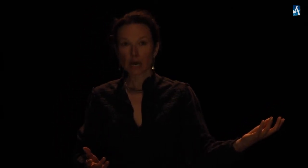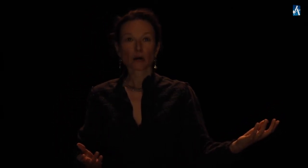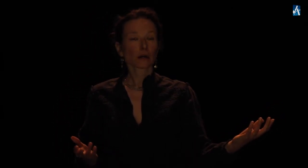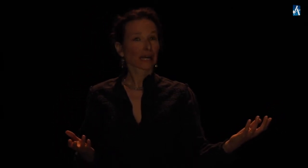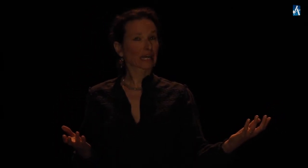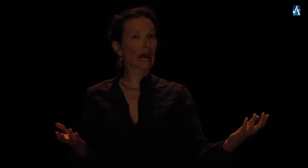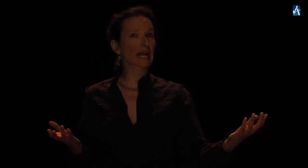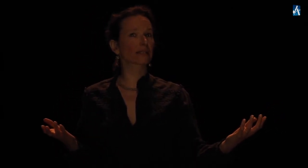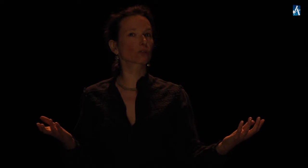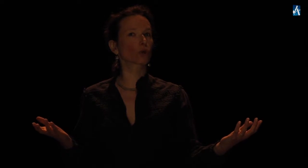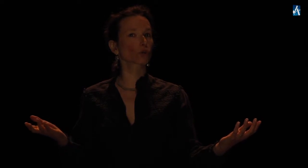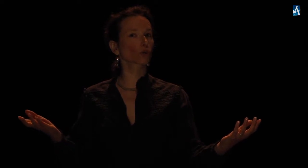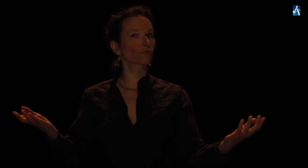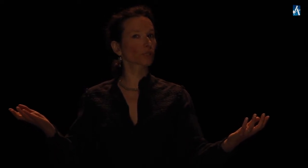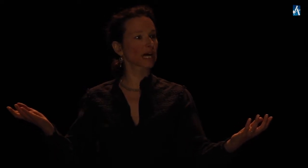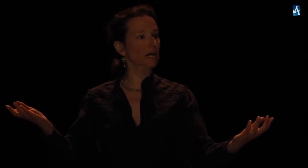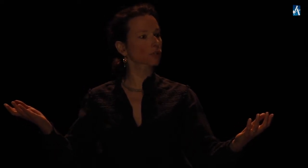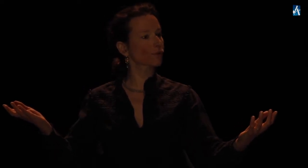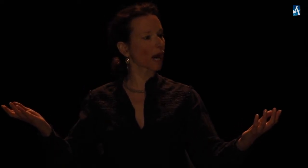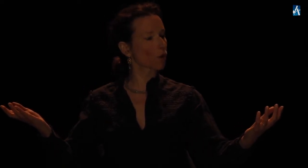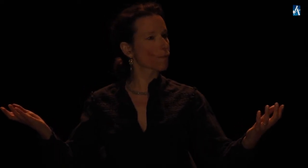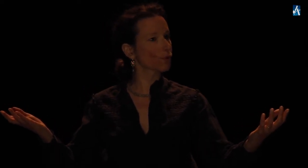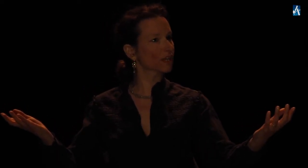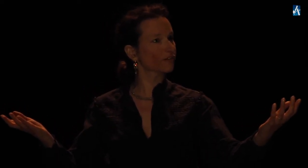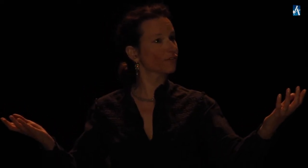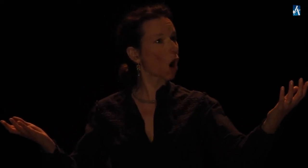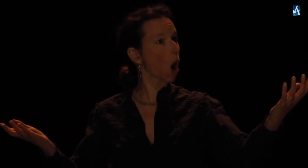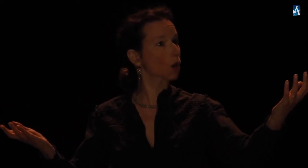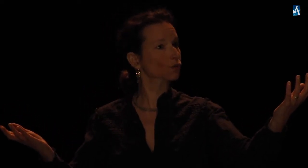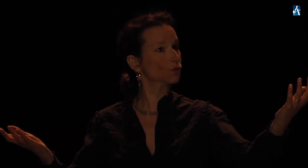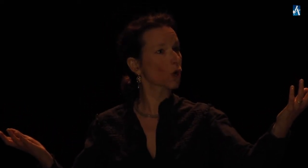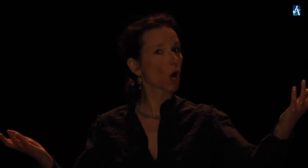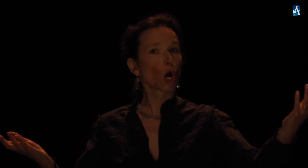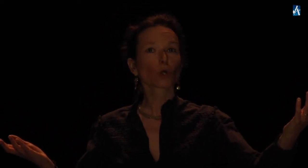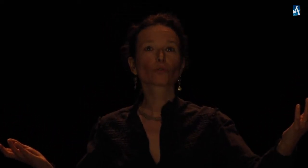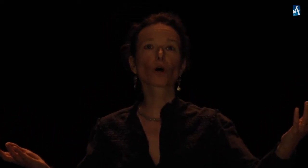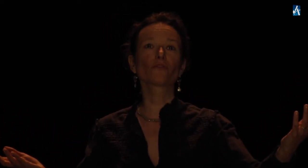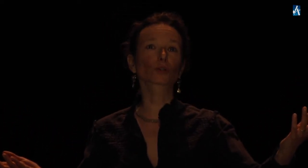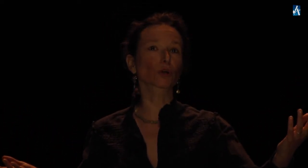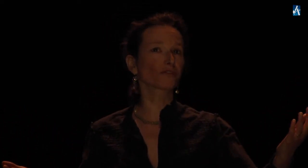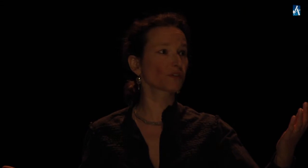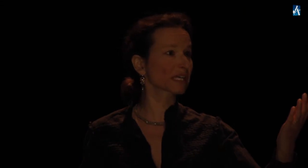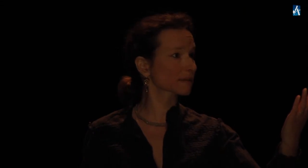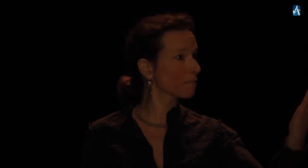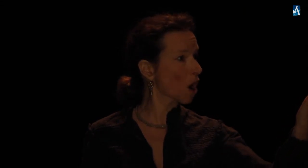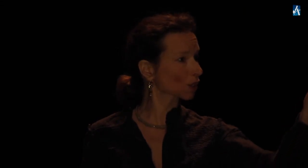Quel des deux sur vos sangs Fera le plus d'effort De votre fils meurtrier